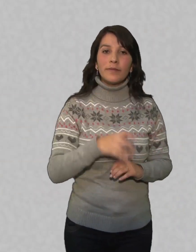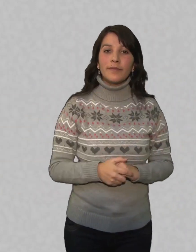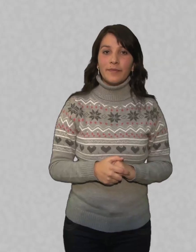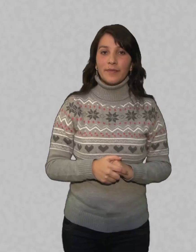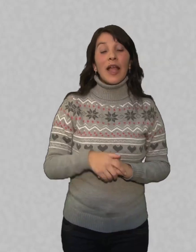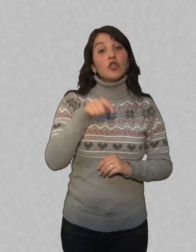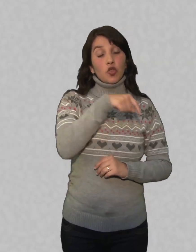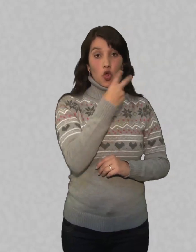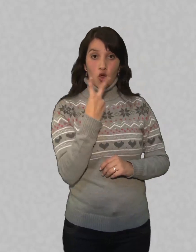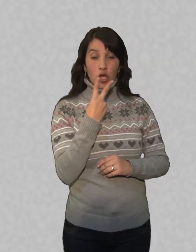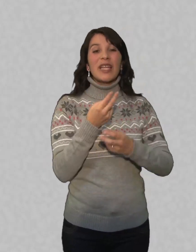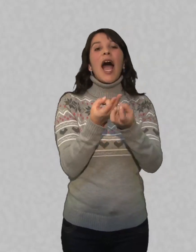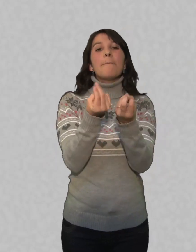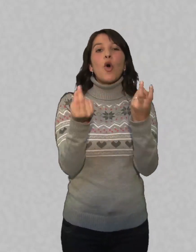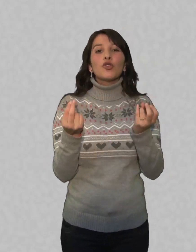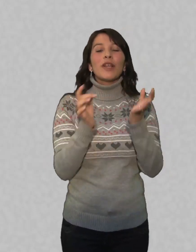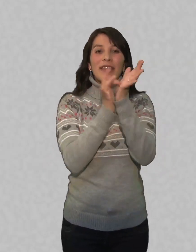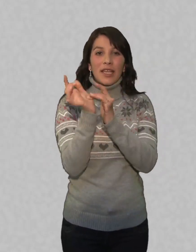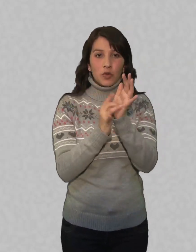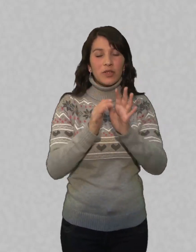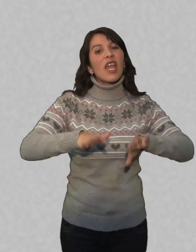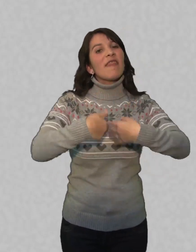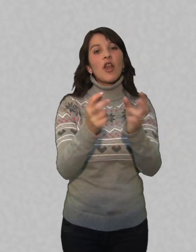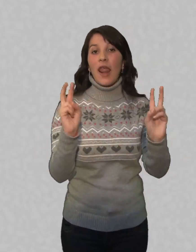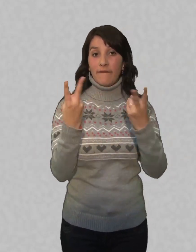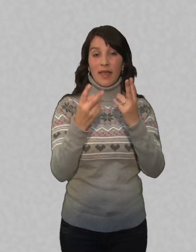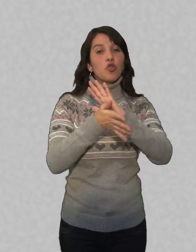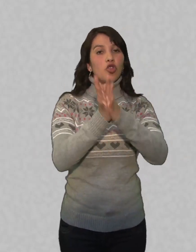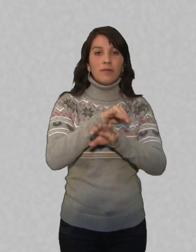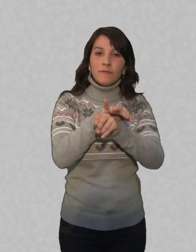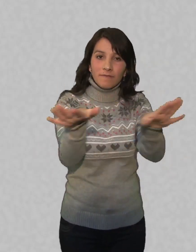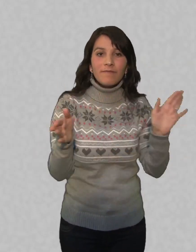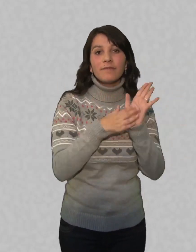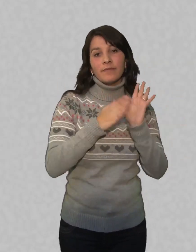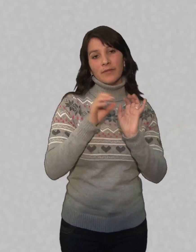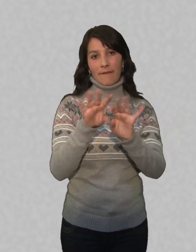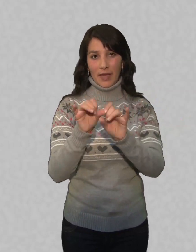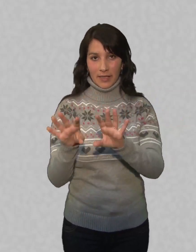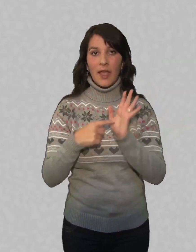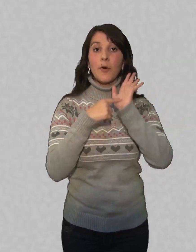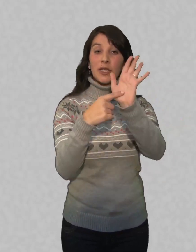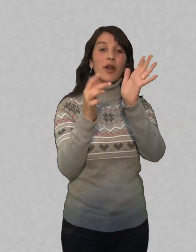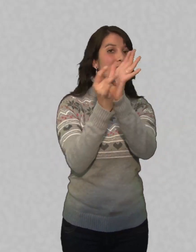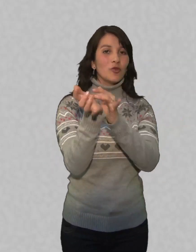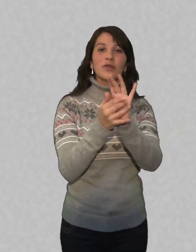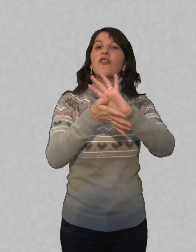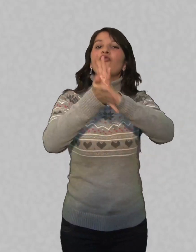Son apóstoles de Jesús que dieron su vida por la evangelización y mostraron a Jesús en todo el mundo.